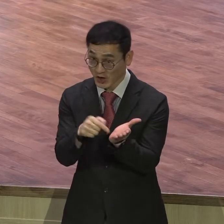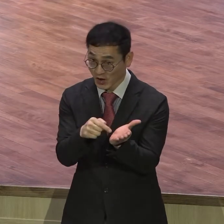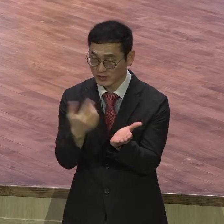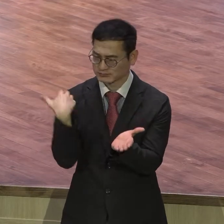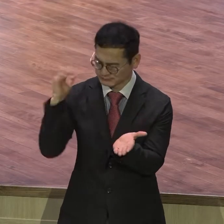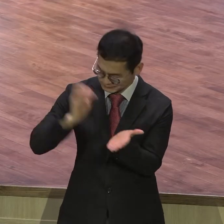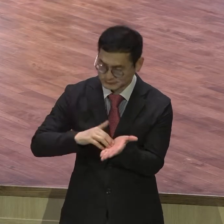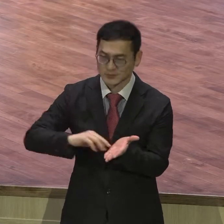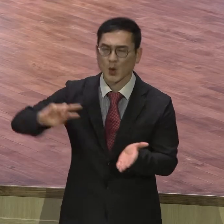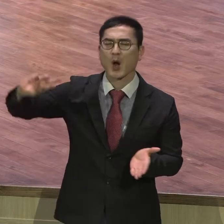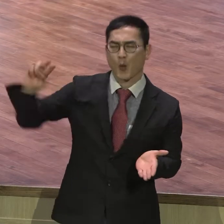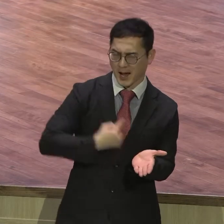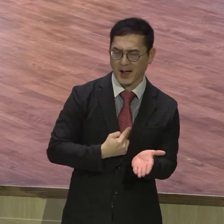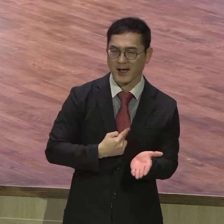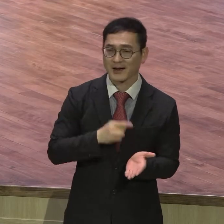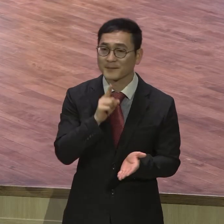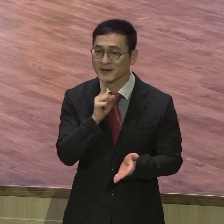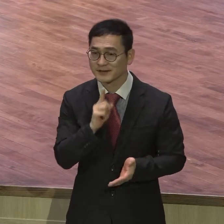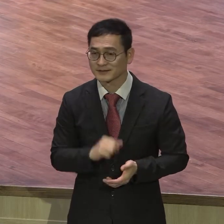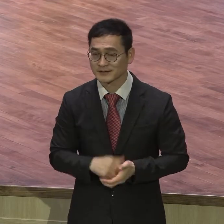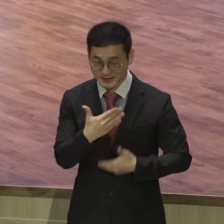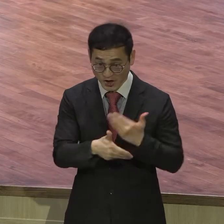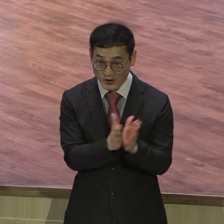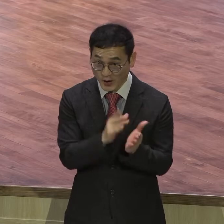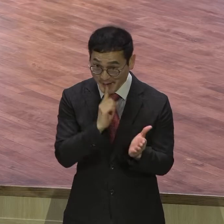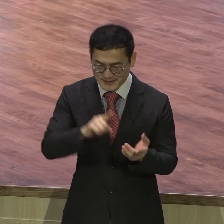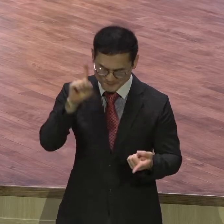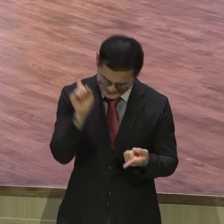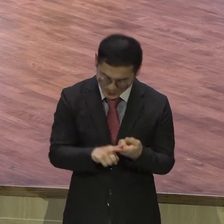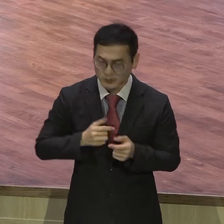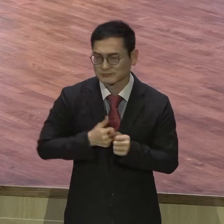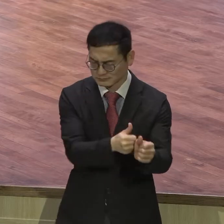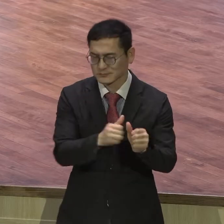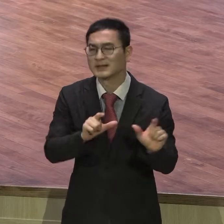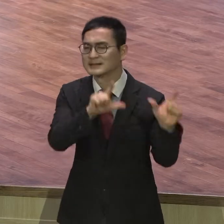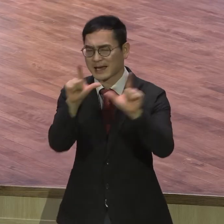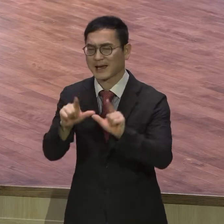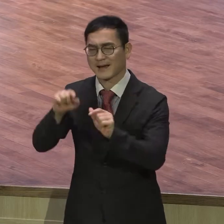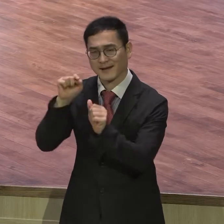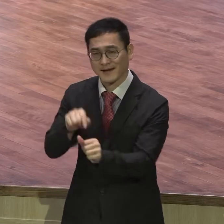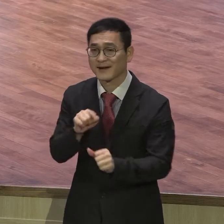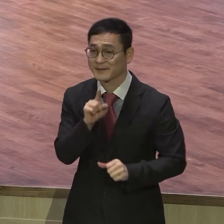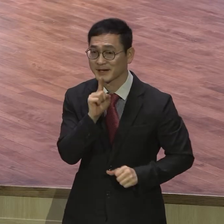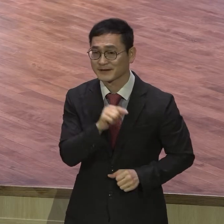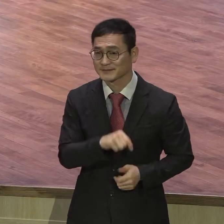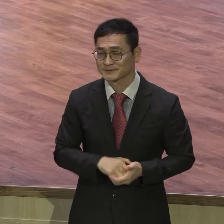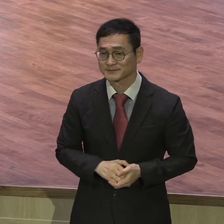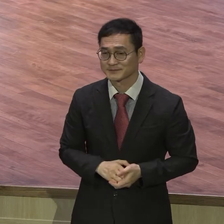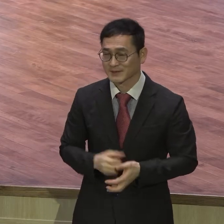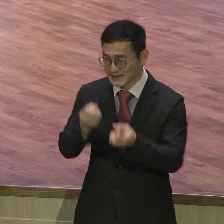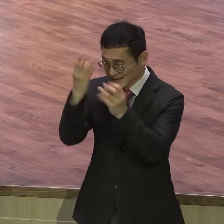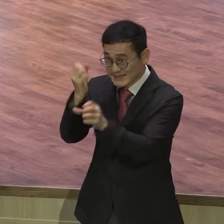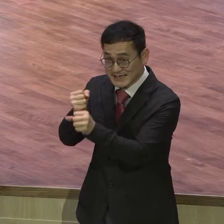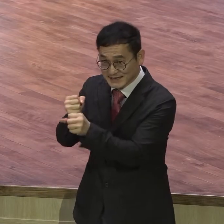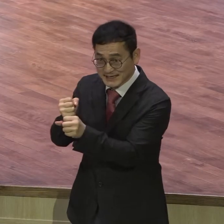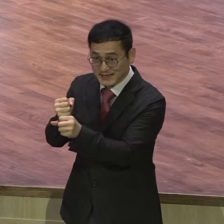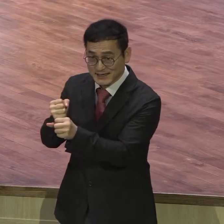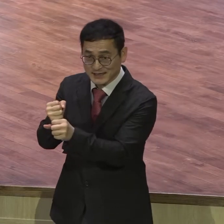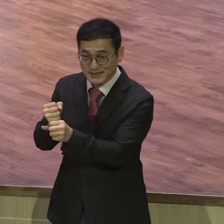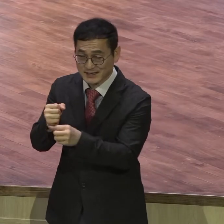그거거든요. 성경 말씀대로 살자. 창세기 3장 사건으로 우리의 삶 자체가